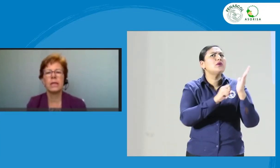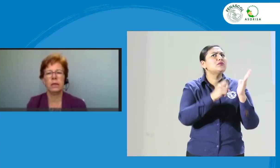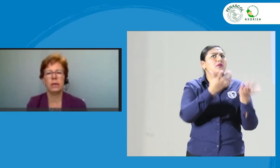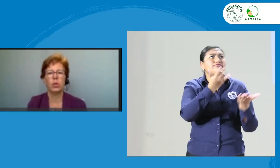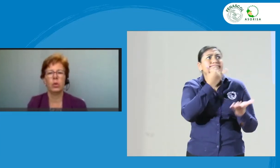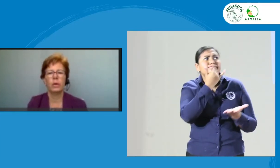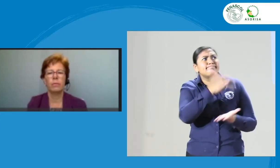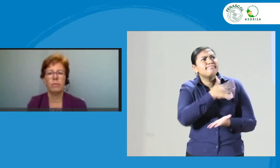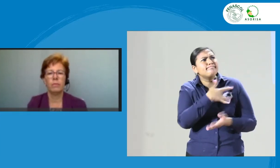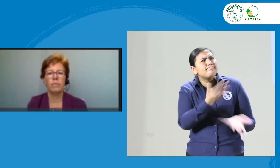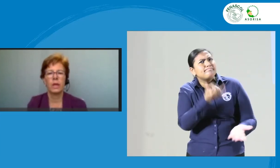pasando.